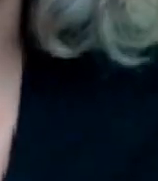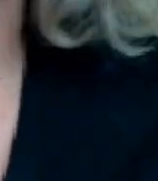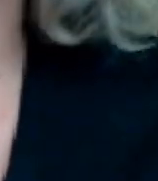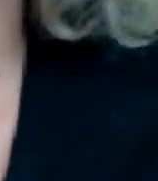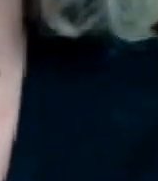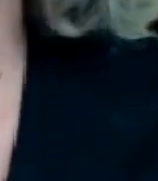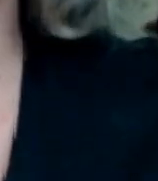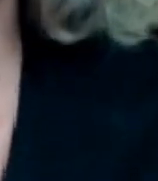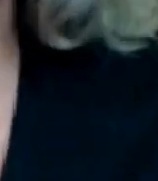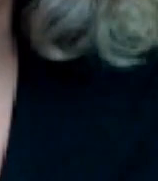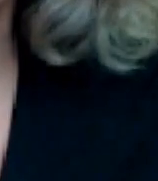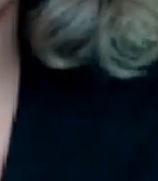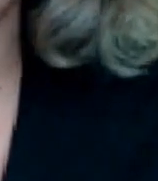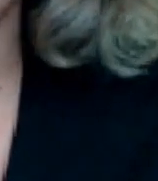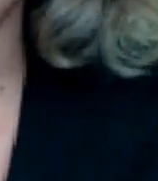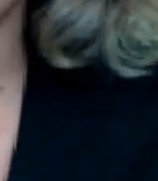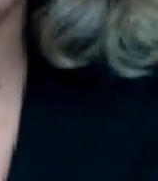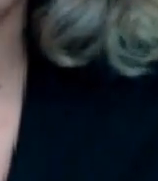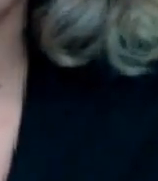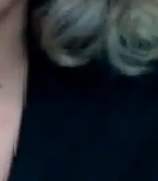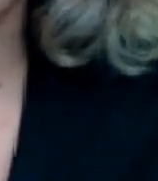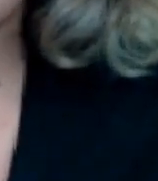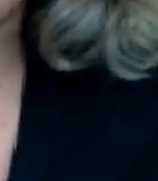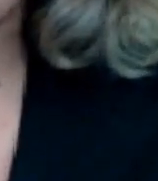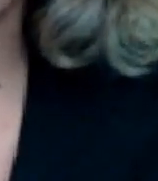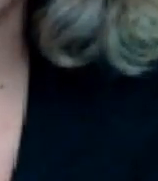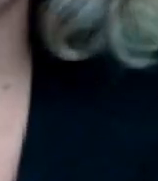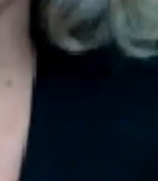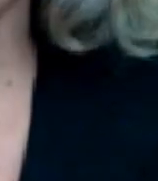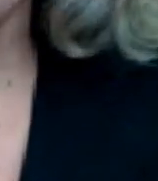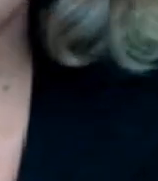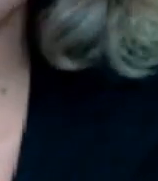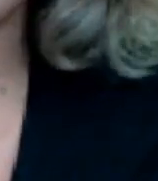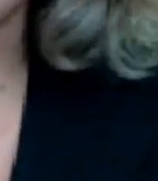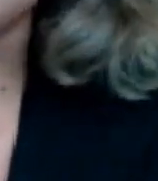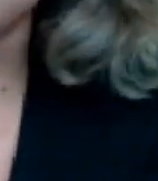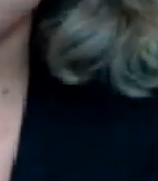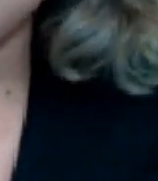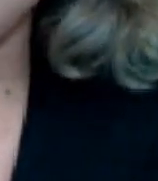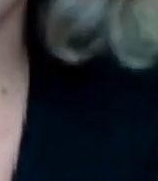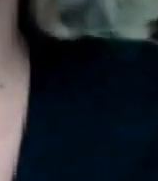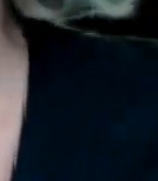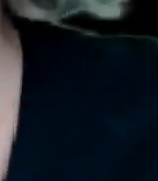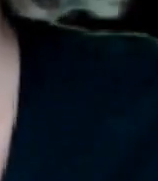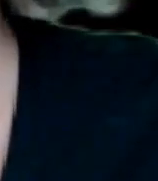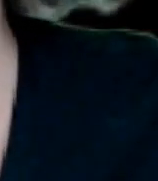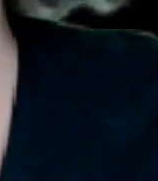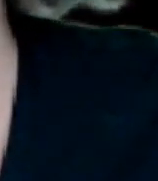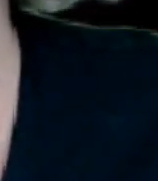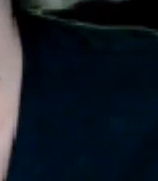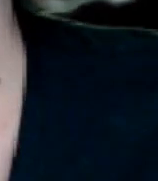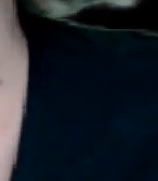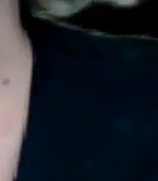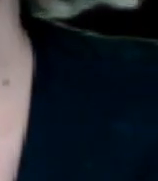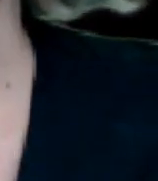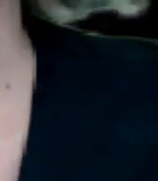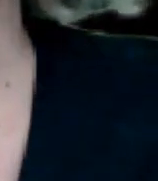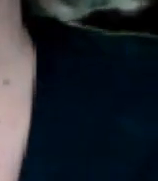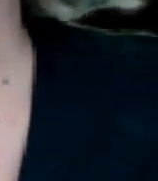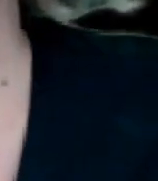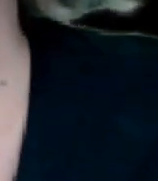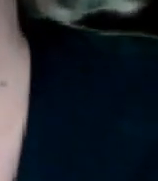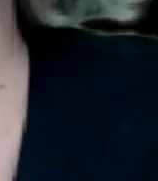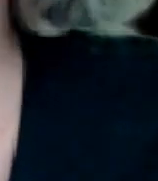así es que hay muchos mexicanos americanos que nacieron acá o simplemente que se criaron acá